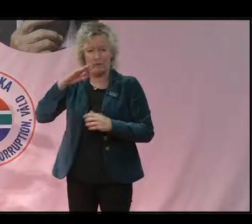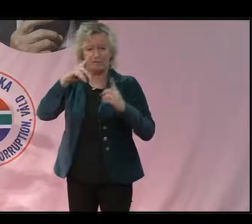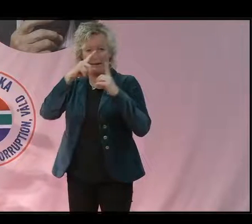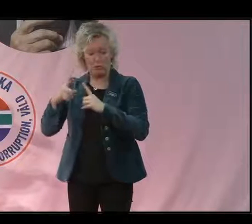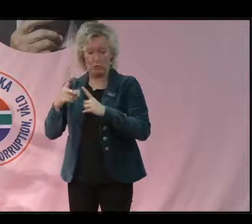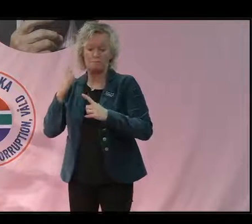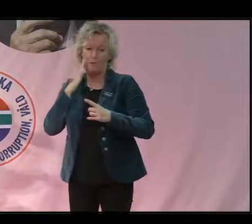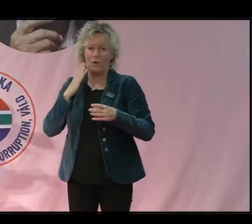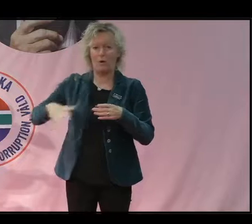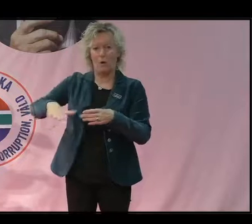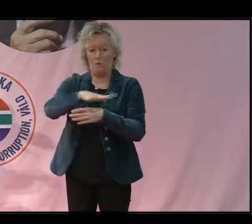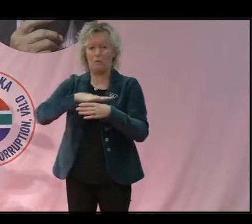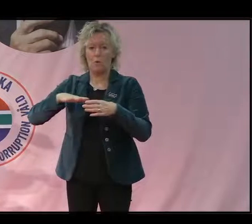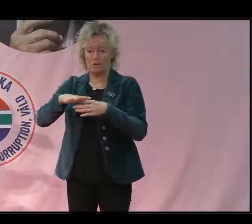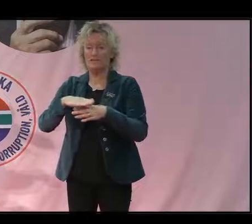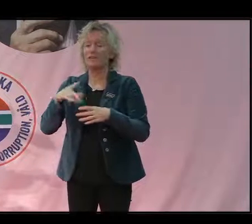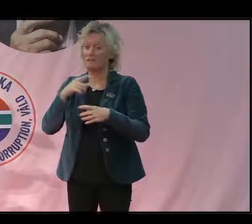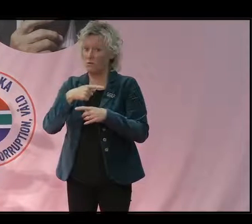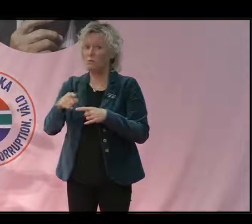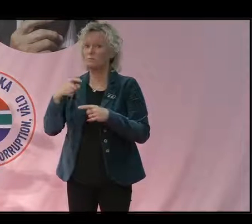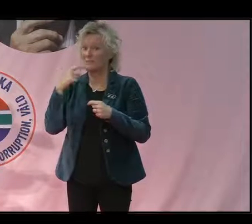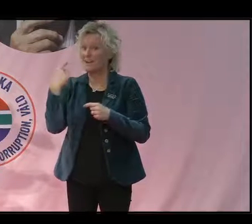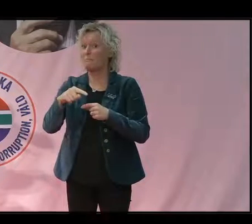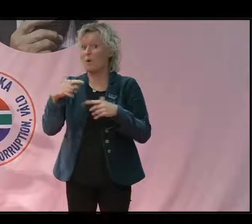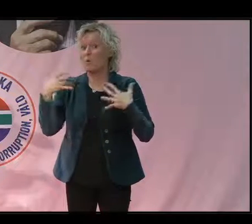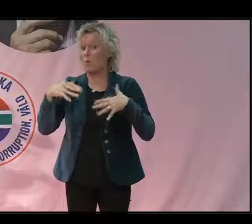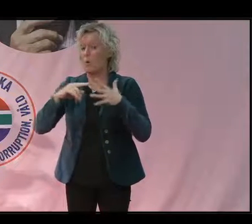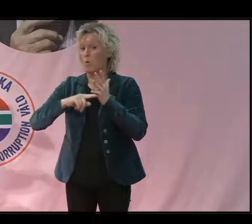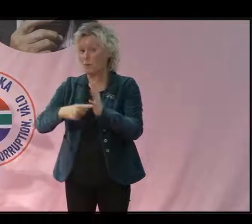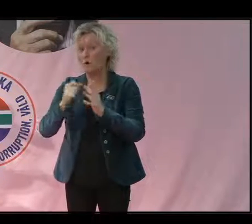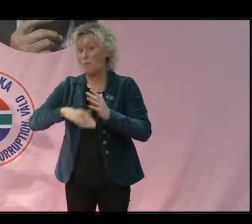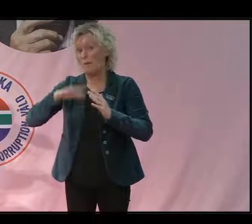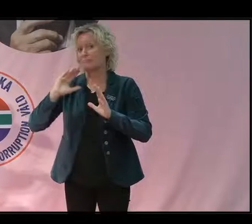Amazonasregionen och de skulle naturligtvis drabbas väldigt negativt om det här skulle hända.